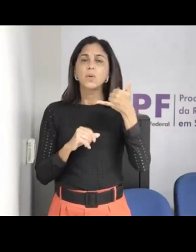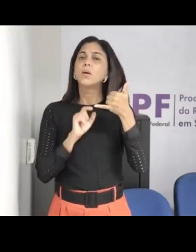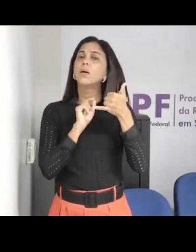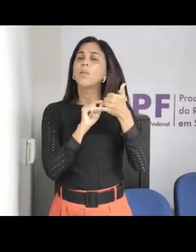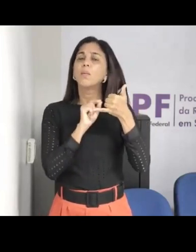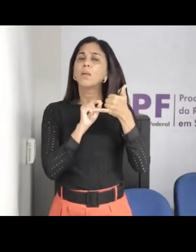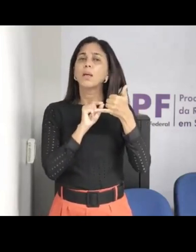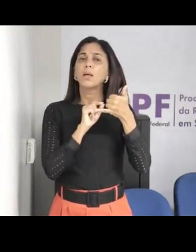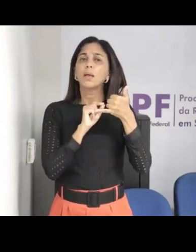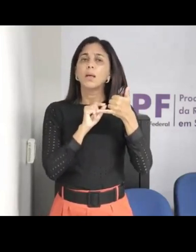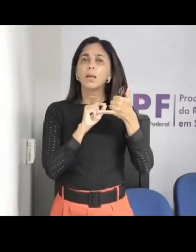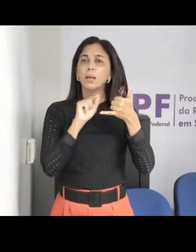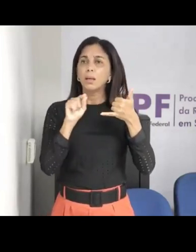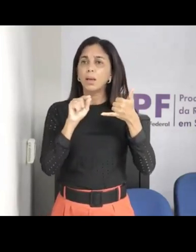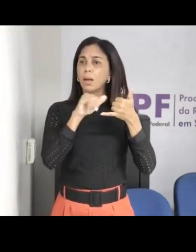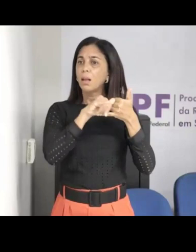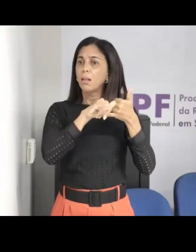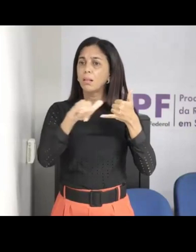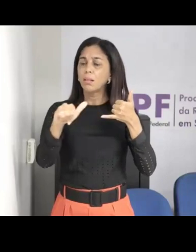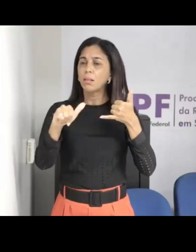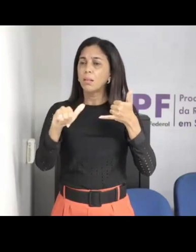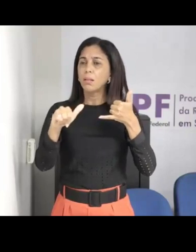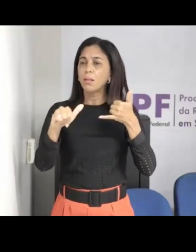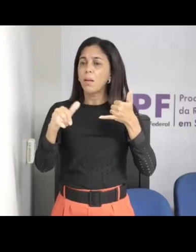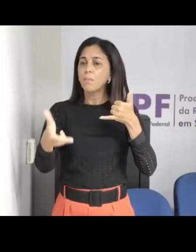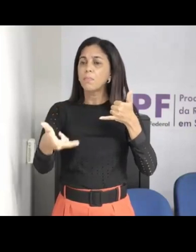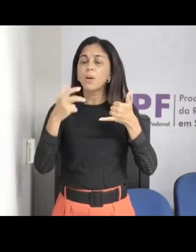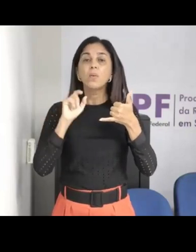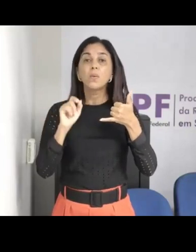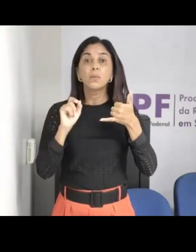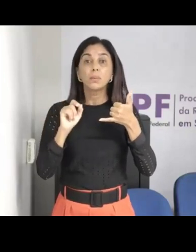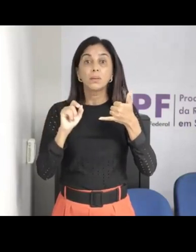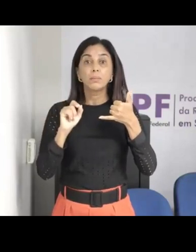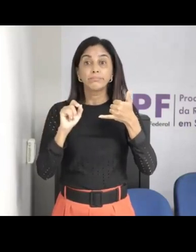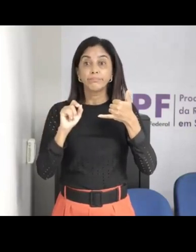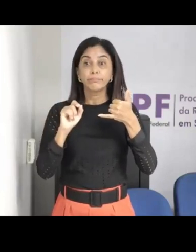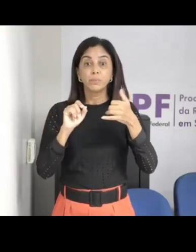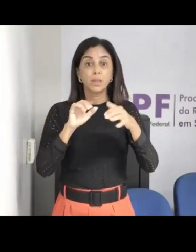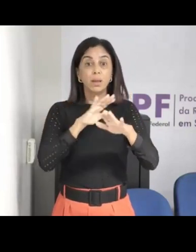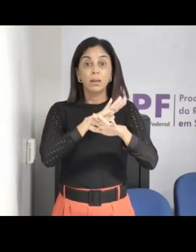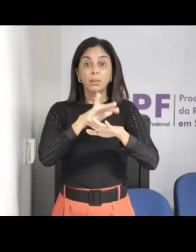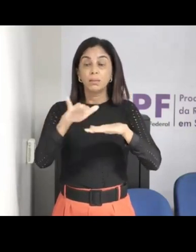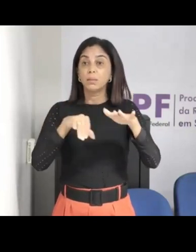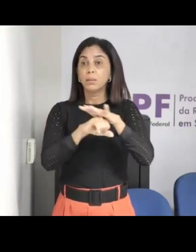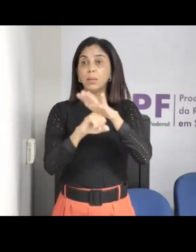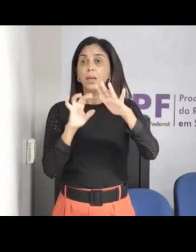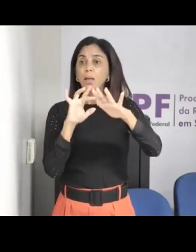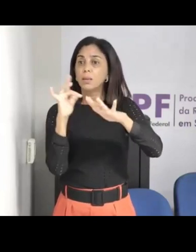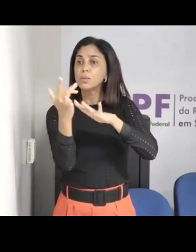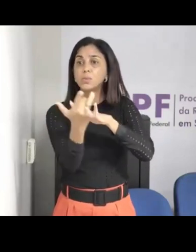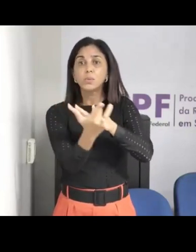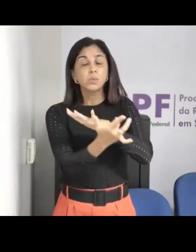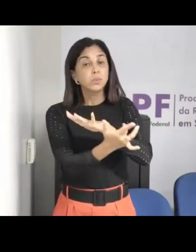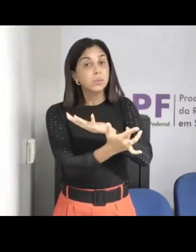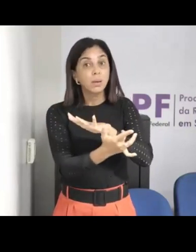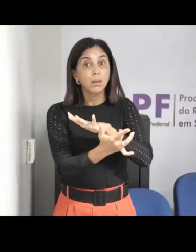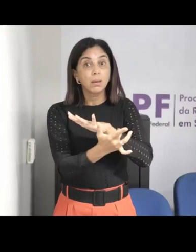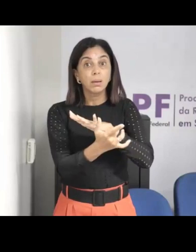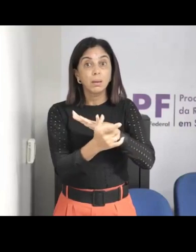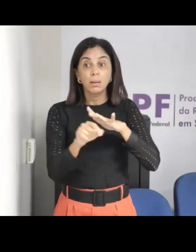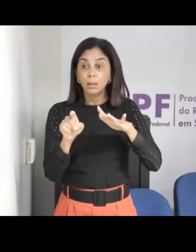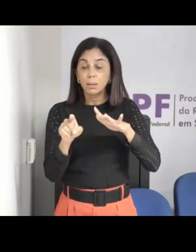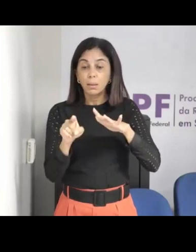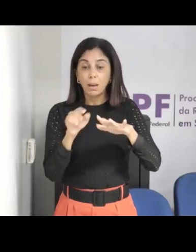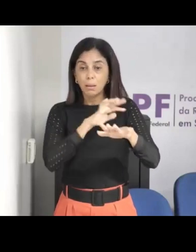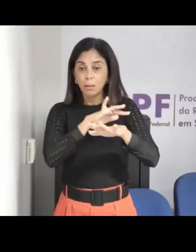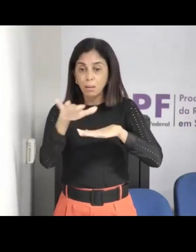gente recebe hoje no Disque 100 é de violência sexual online, ela falou, ultrapassou a violência presencial, e